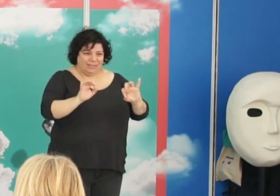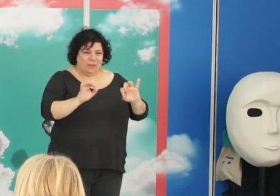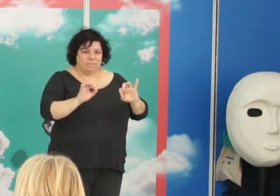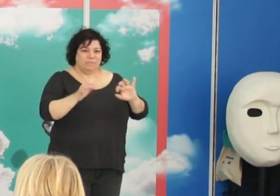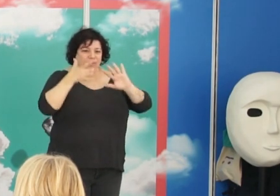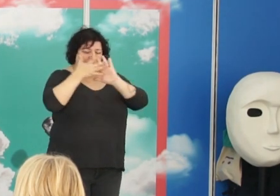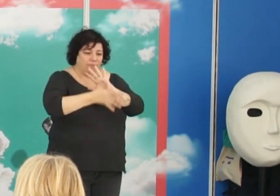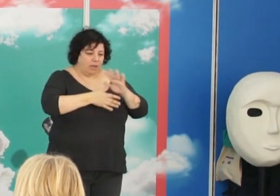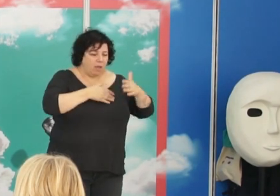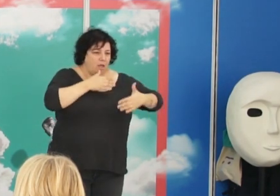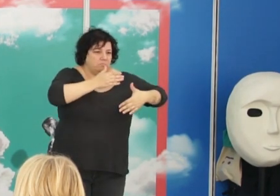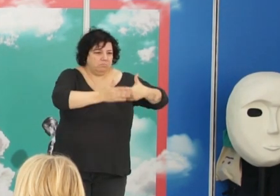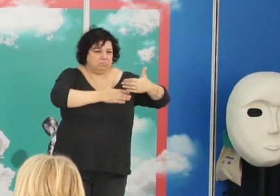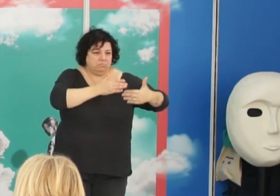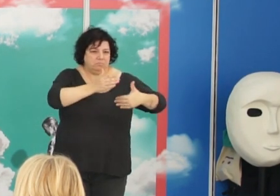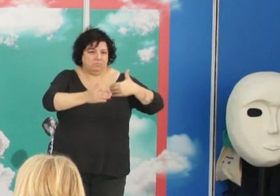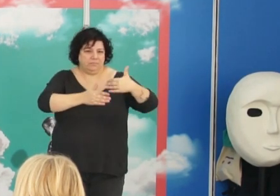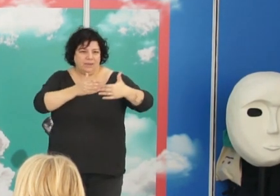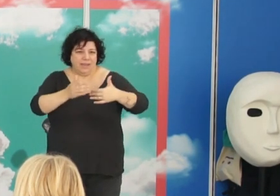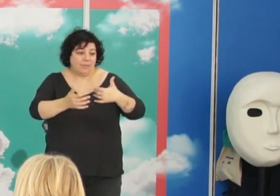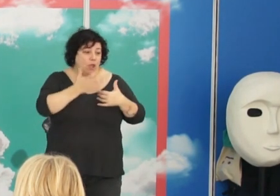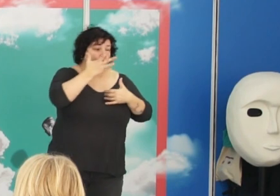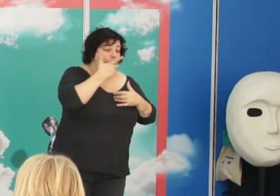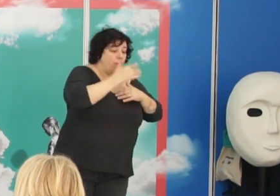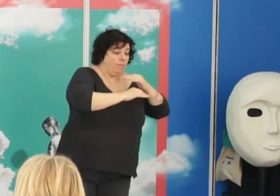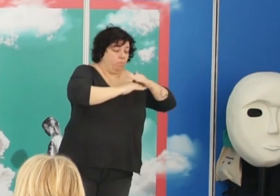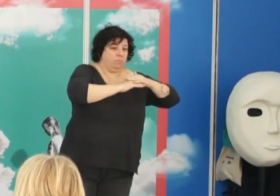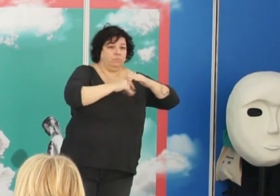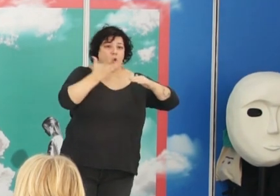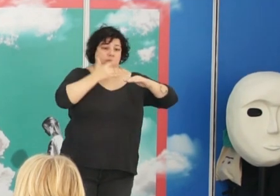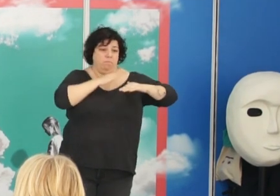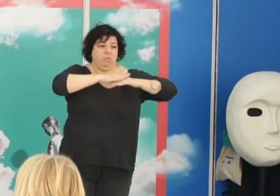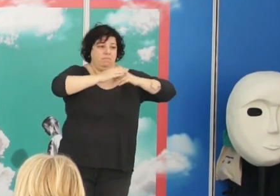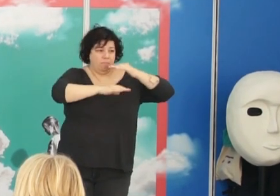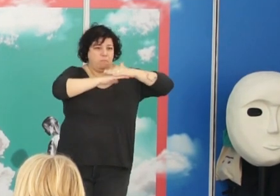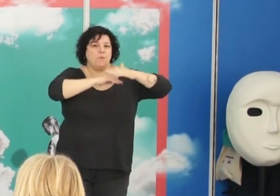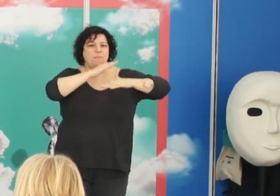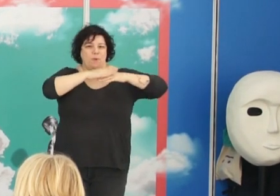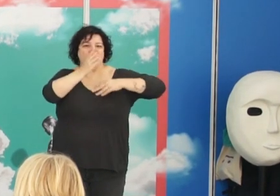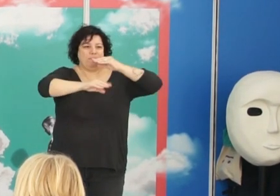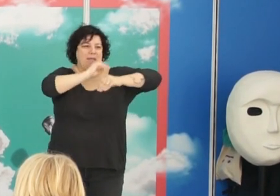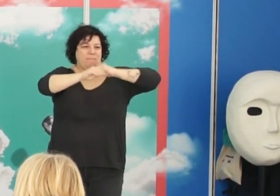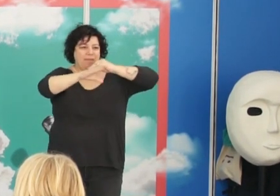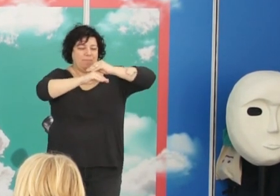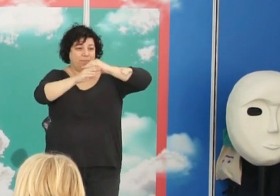La ciencia va avanzando sobre el conocimiento que han generado otras personas. Pío del Río Ortega,